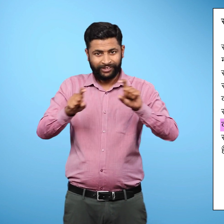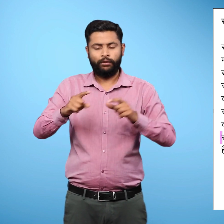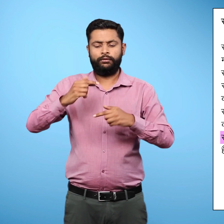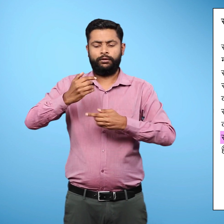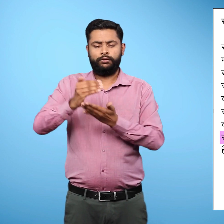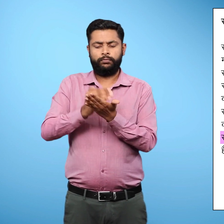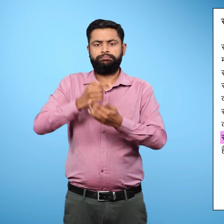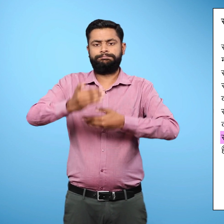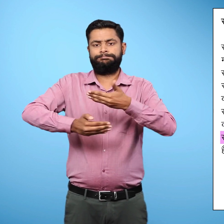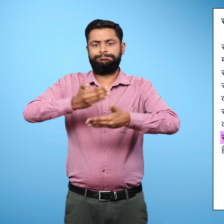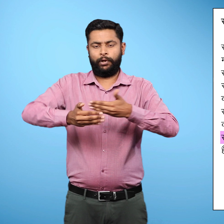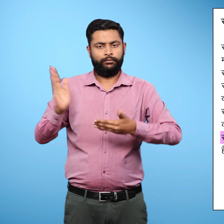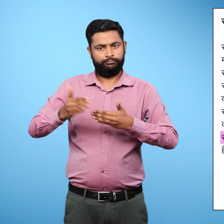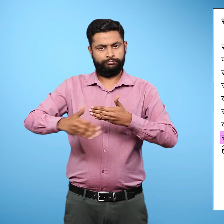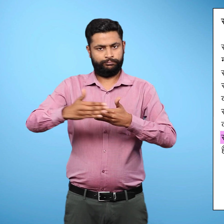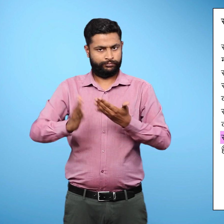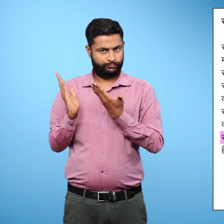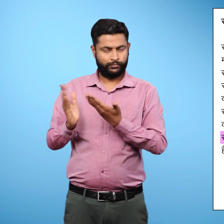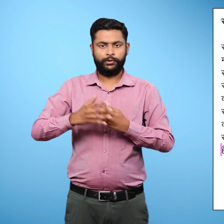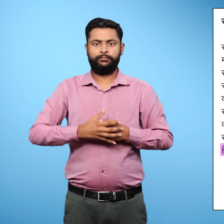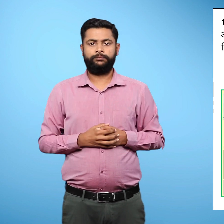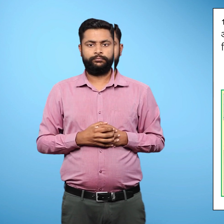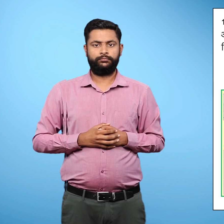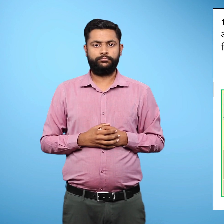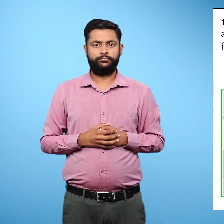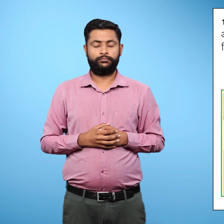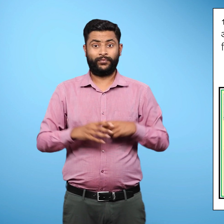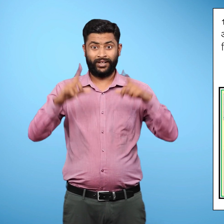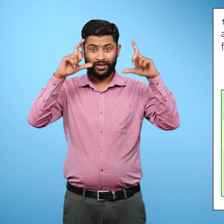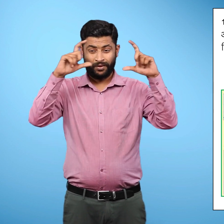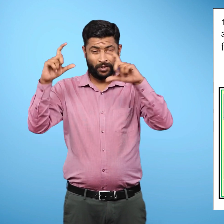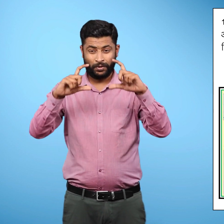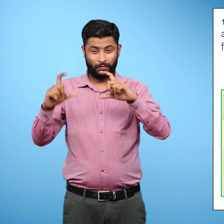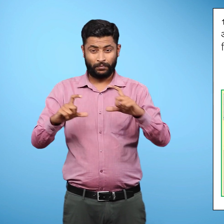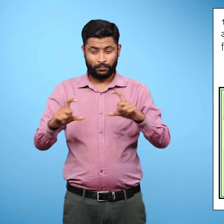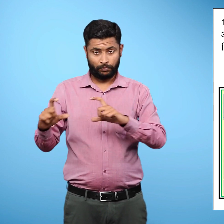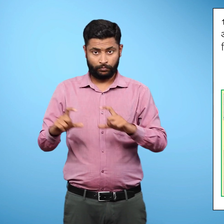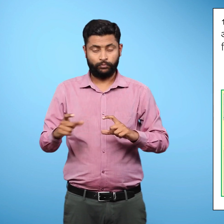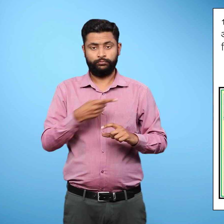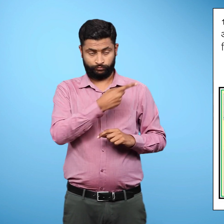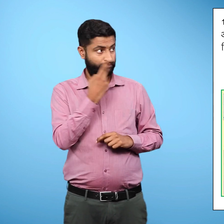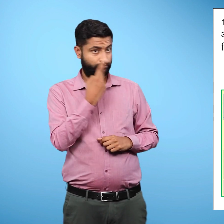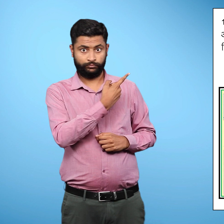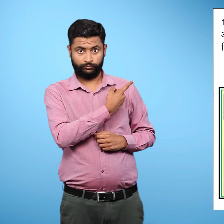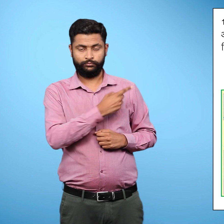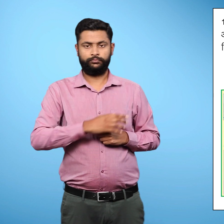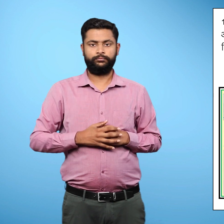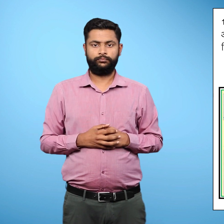स्वच्छ भारत मिशन कारिक्रम चलाया जा रहा है. यहाँ इस प्रिष्ठ पर तथा अगले पूरे प्रिष्ठ पर